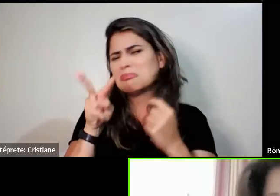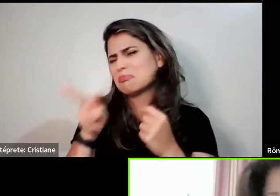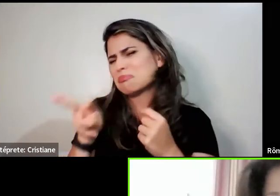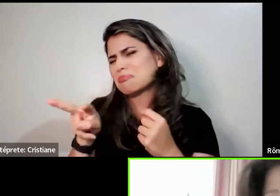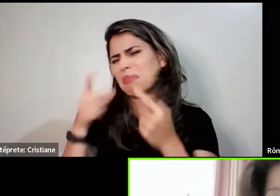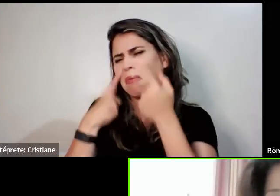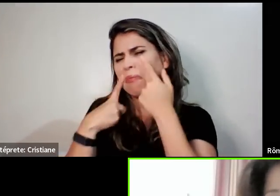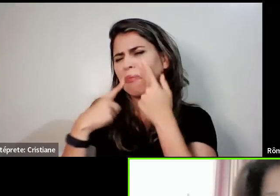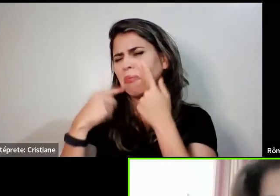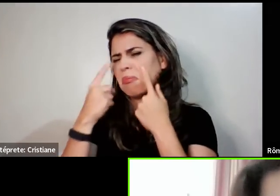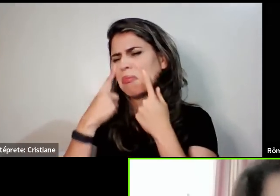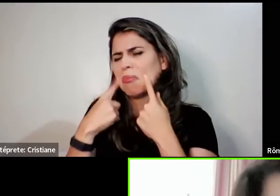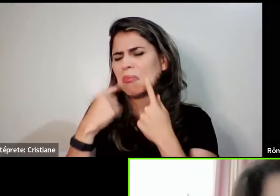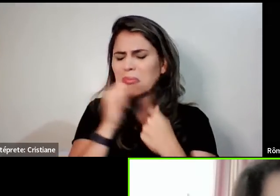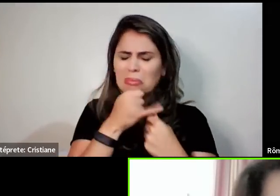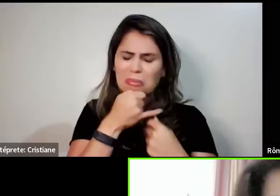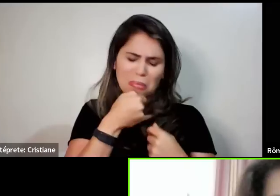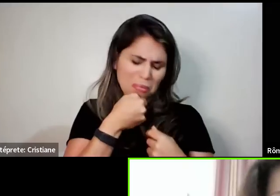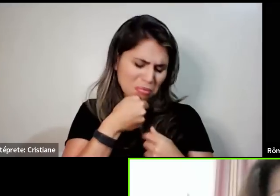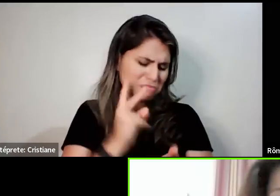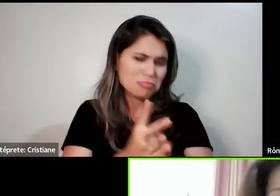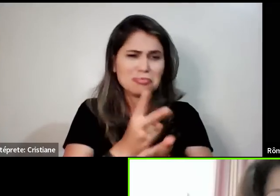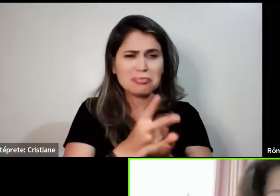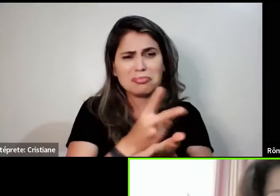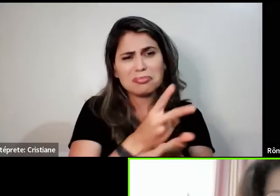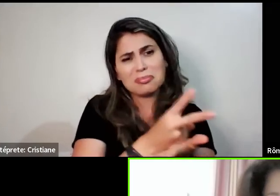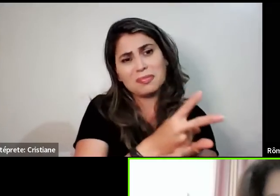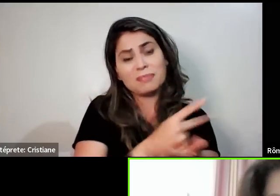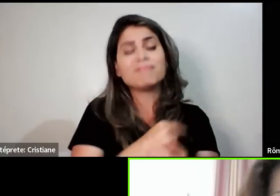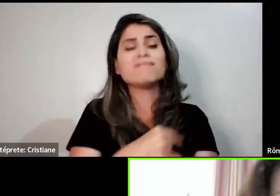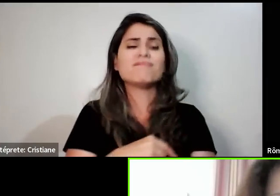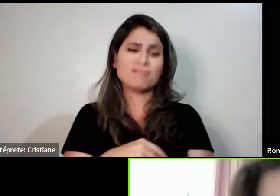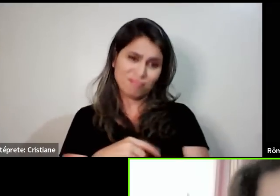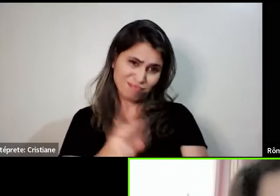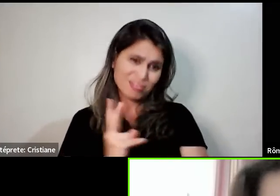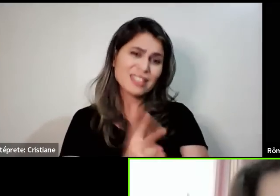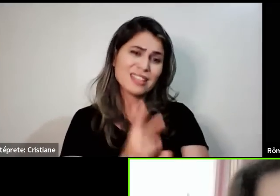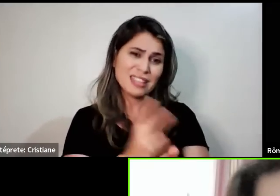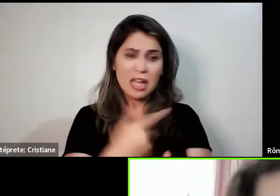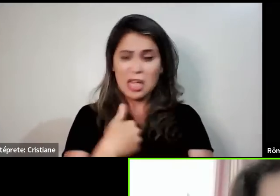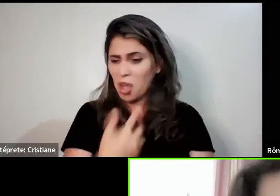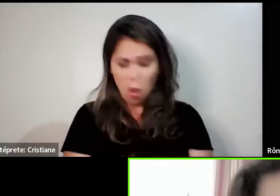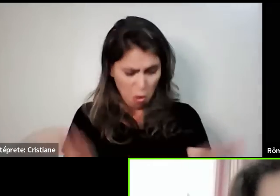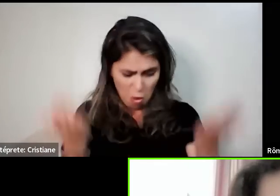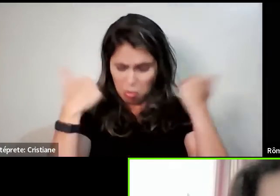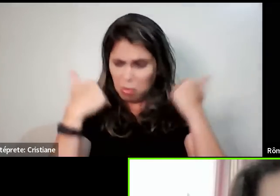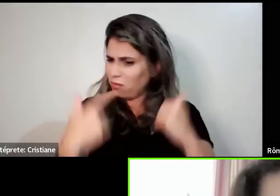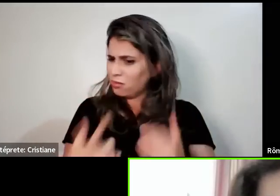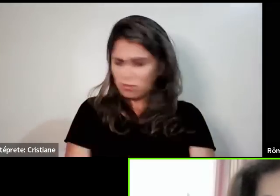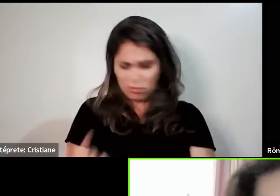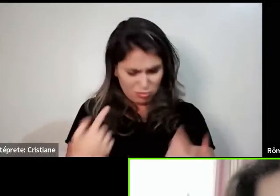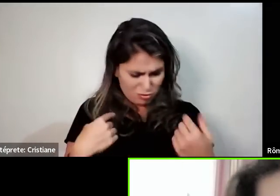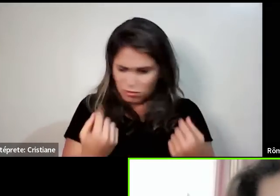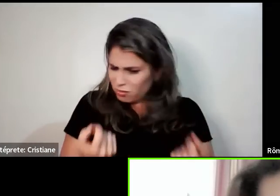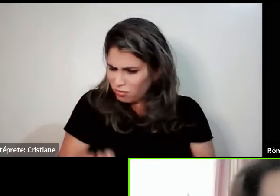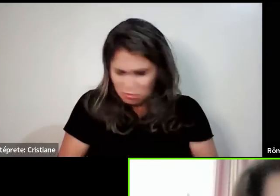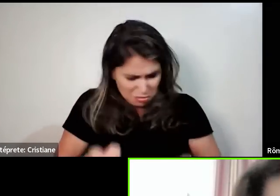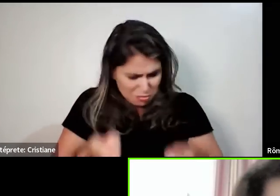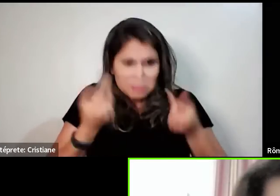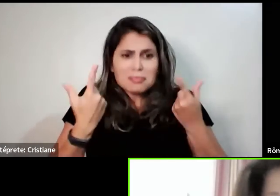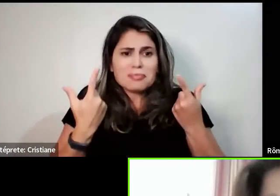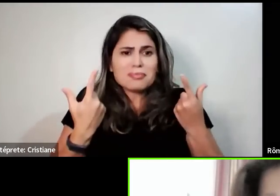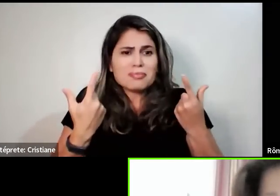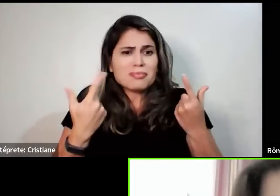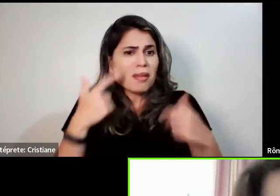chorar quando ela está nesse desequilíbrio hormonal. Então, eram momentos que eu não me reconhecia. E que eu não sabia